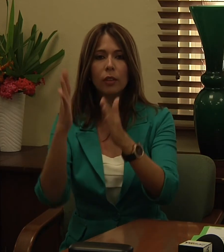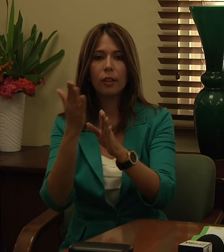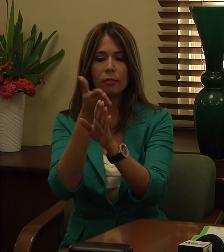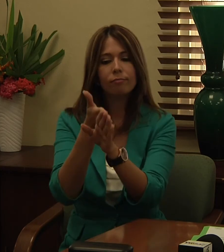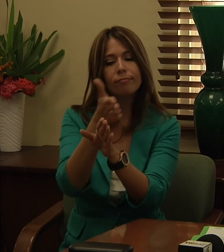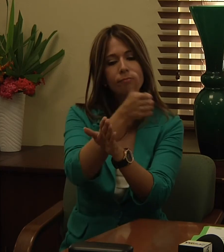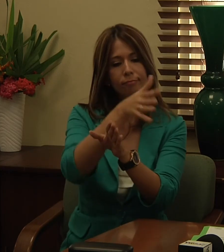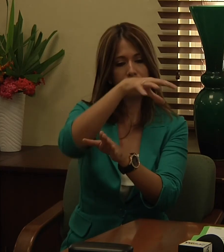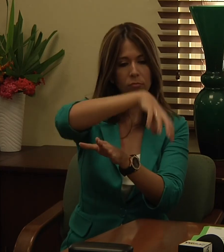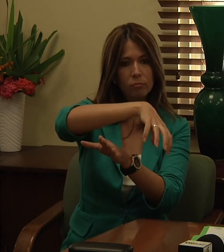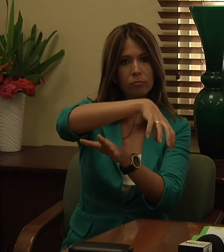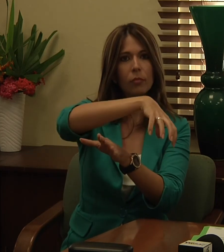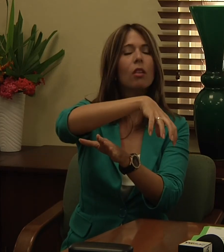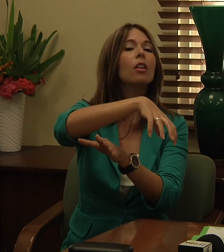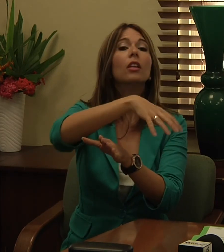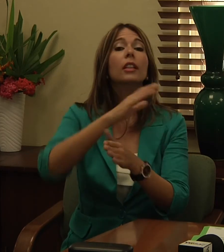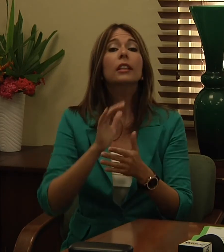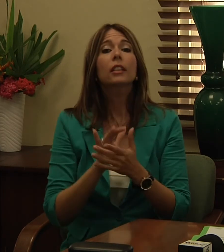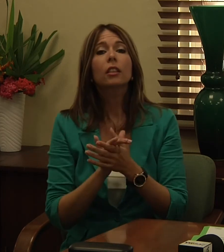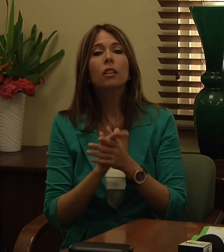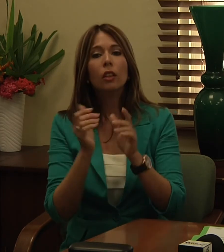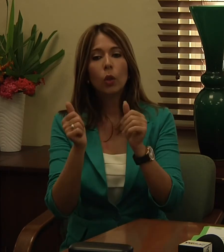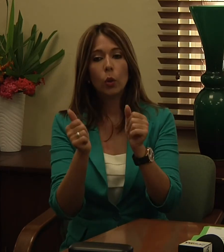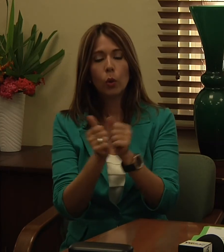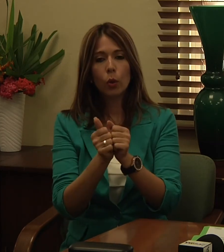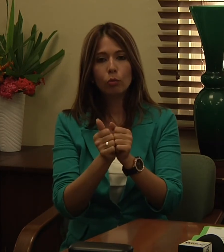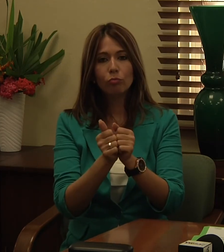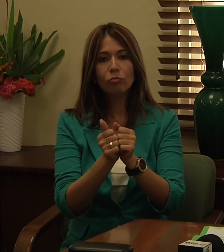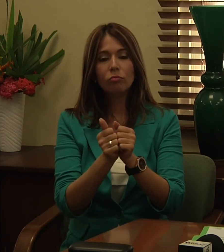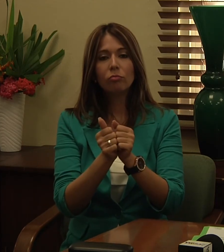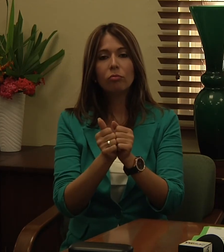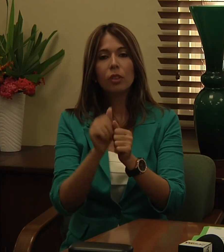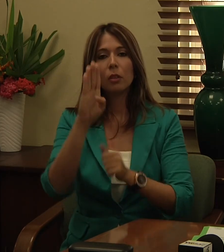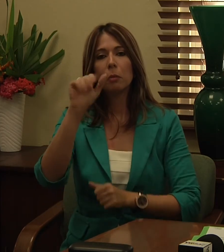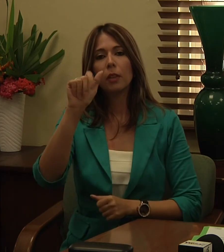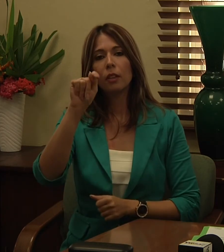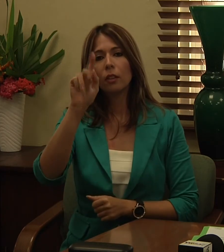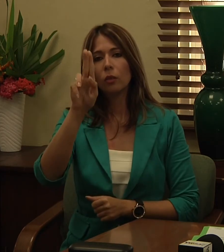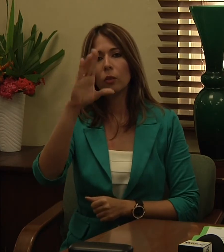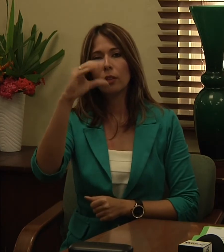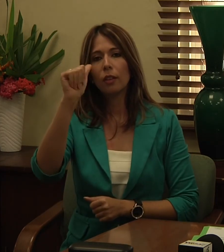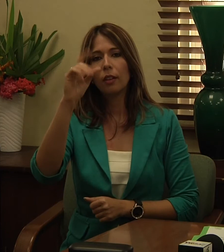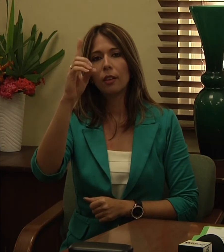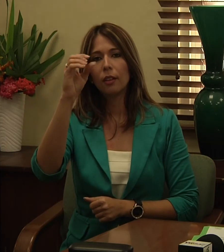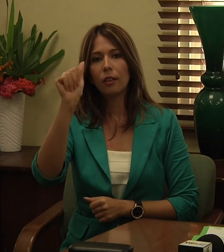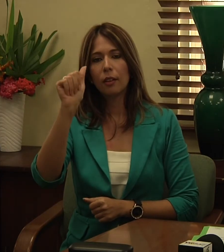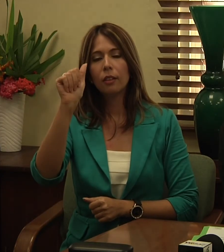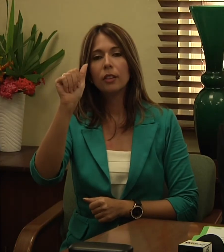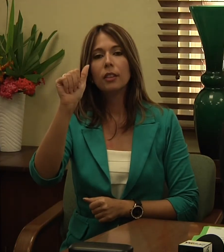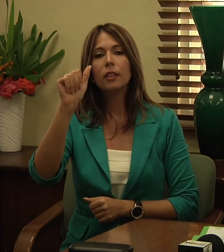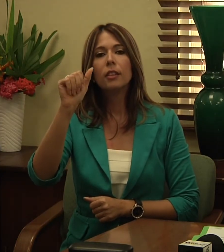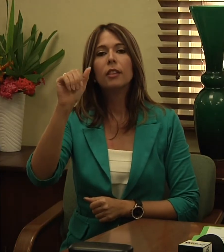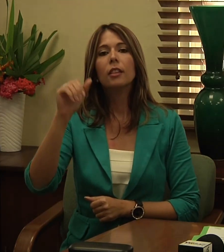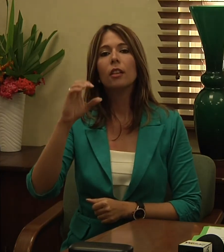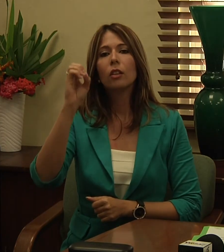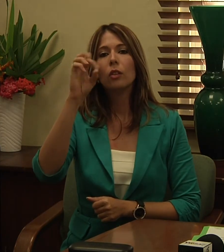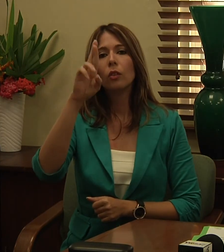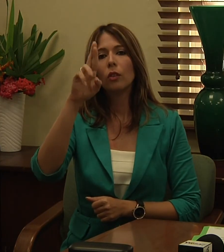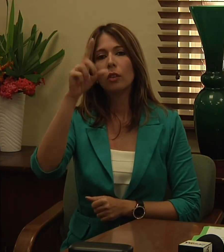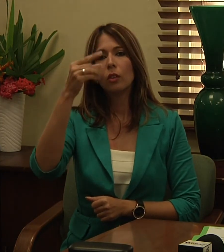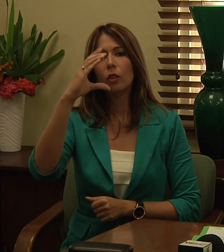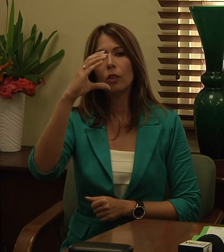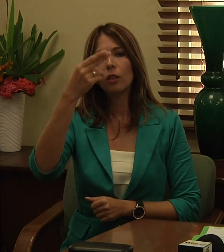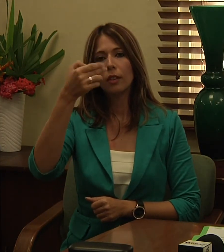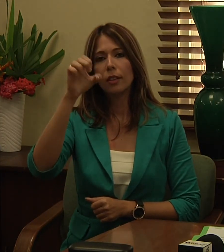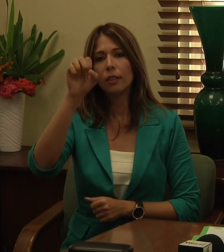interpretación muy especial de la batucada del departamento de banda y orquesta afiliada aquí al decanato de estudiantes